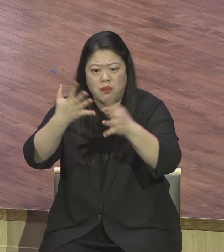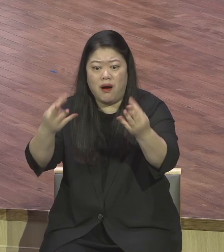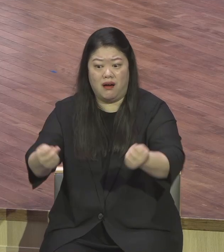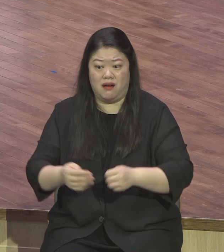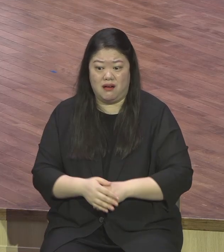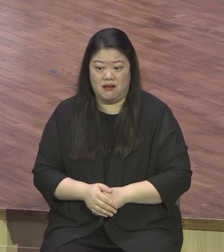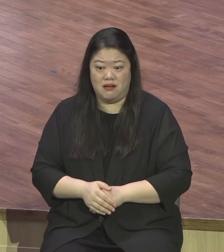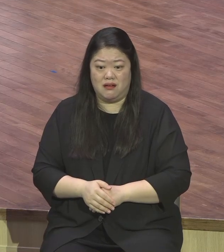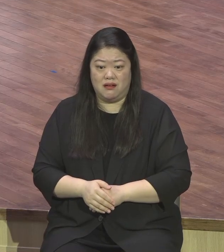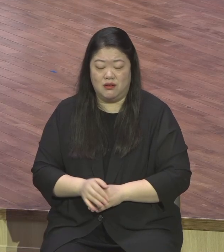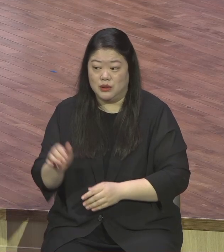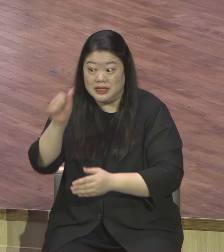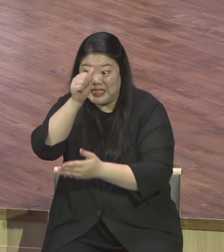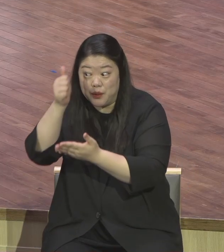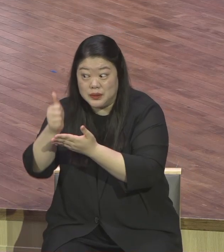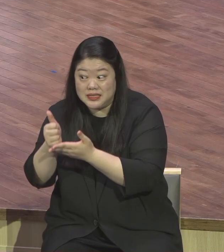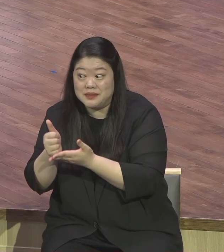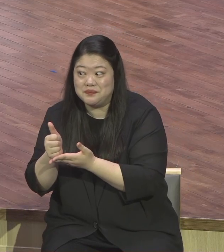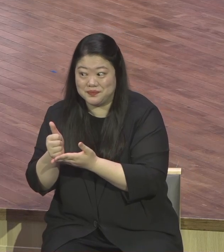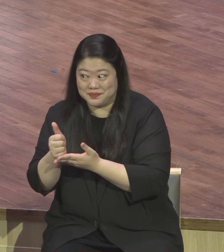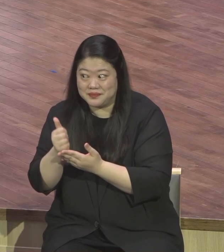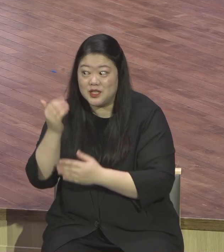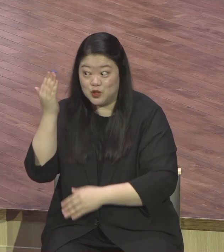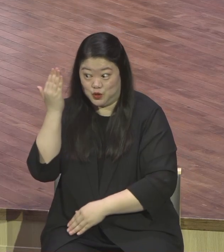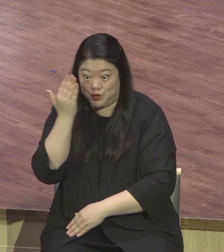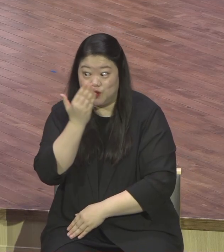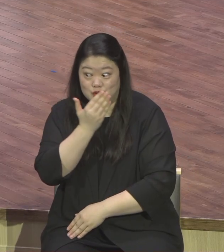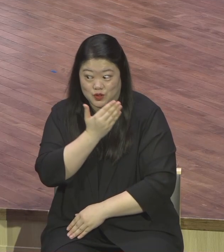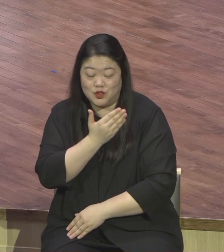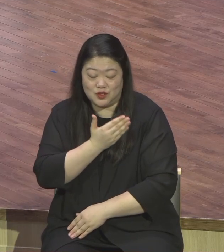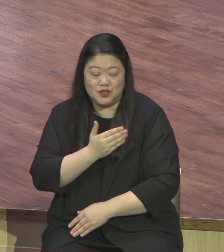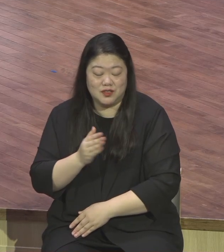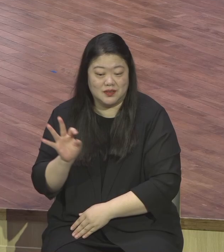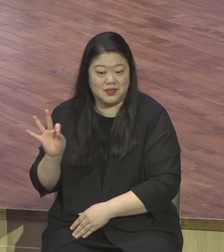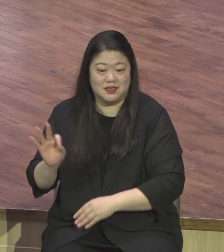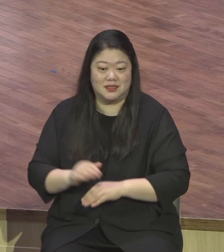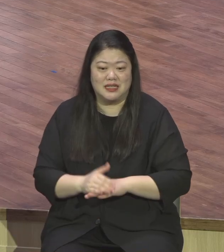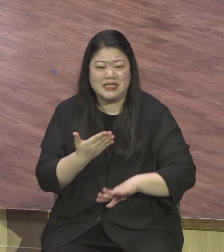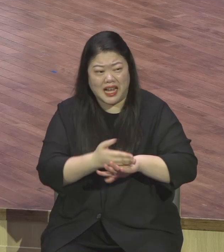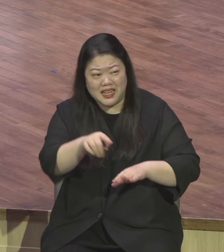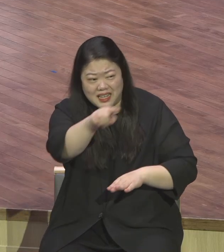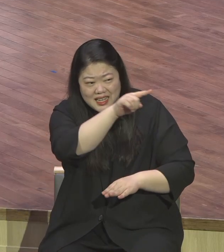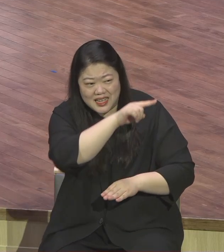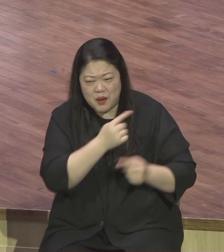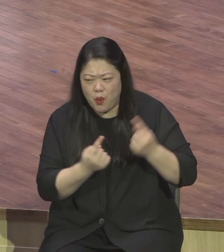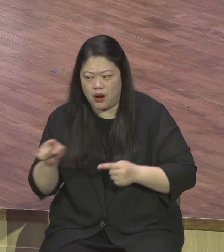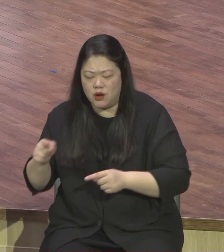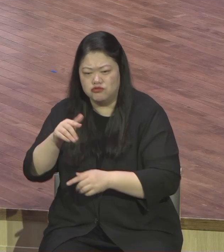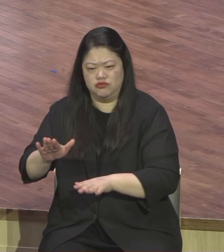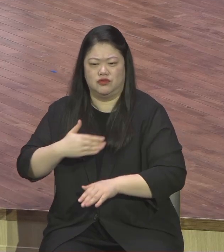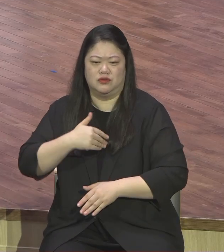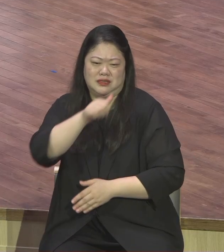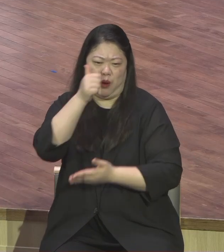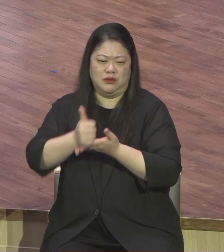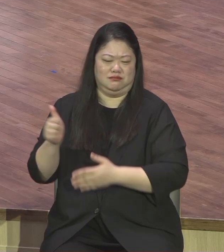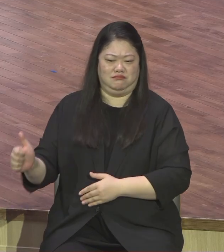순수한 분들 내가 내가 지금까지 교회를 선교해 본 적이 없어요 너무 다들 순수해요 얼마나 감사해요